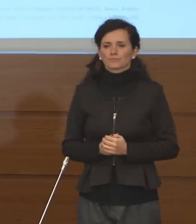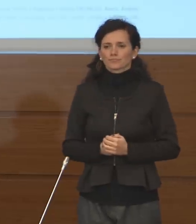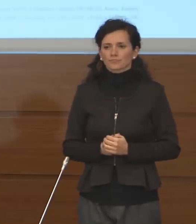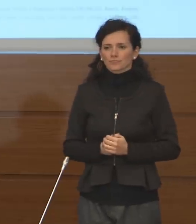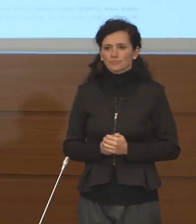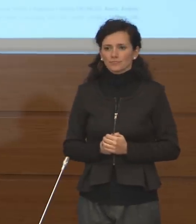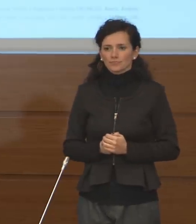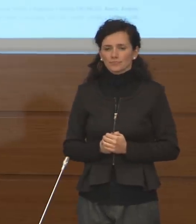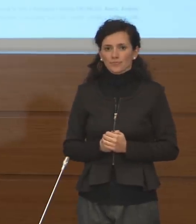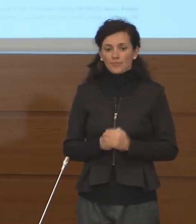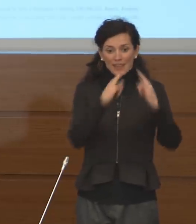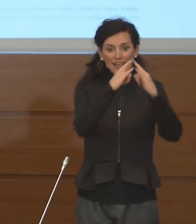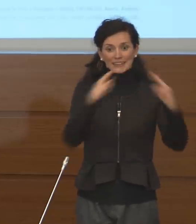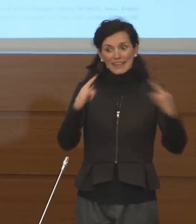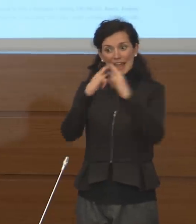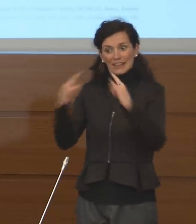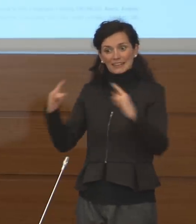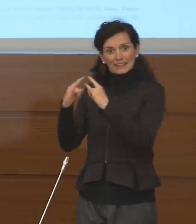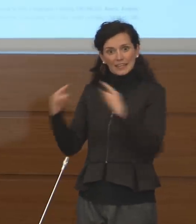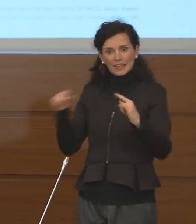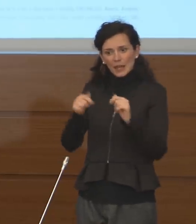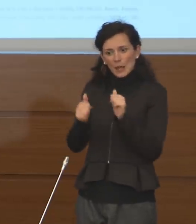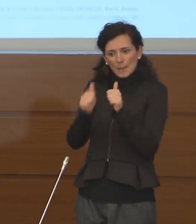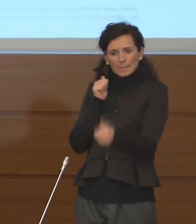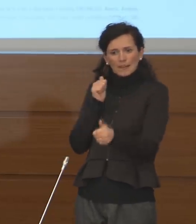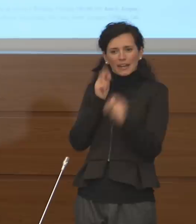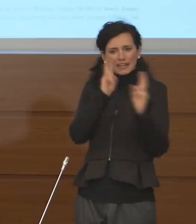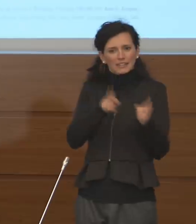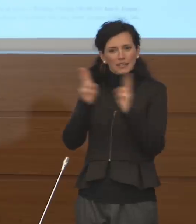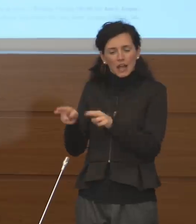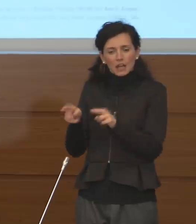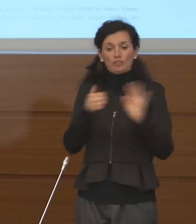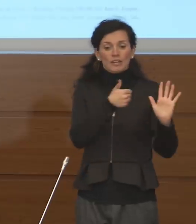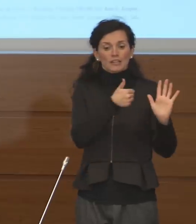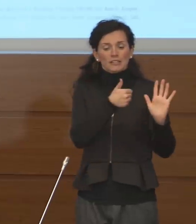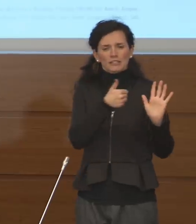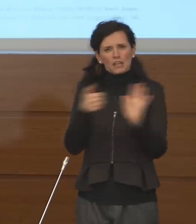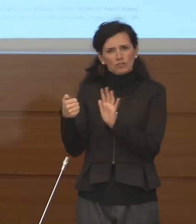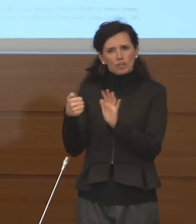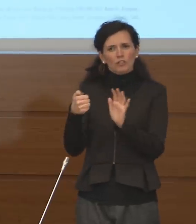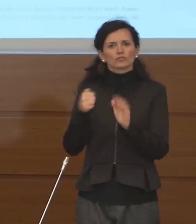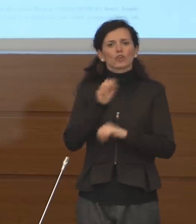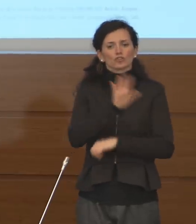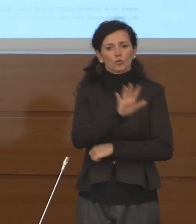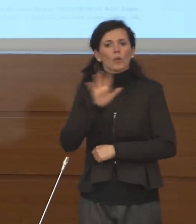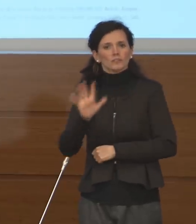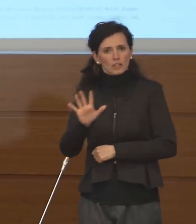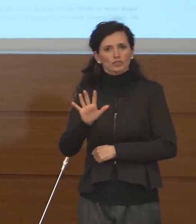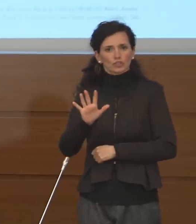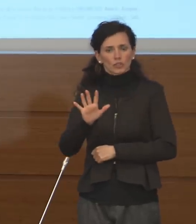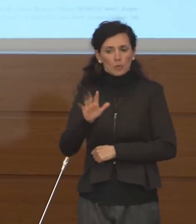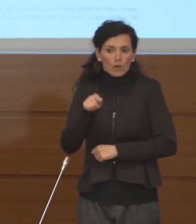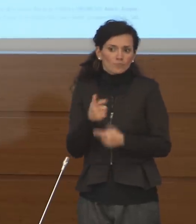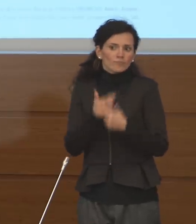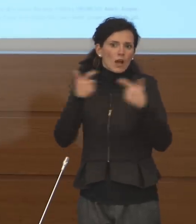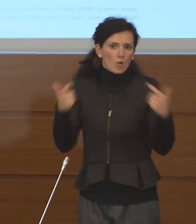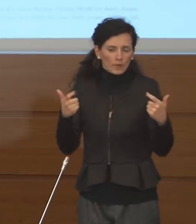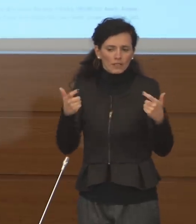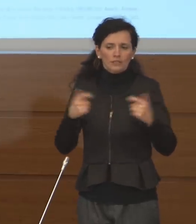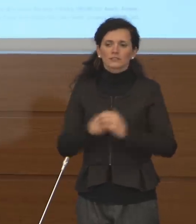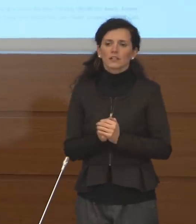cresciuto il numero delle tende destinate al pre-triage, sono 355. Stiamo lavorando